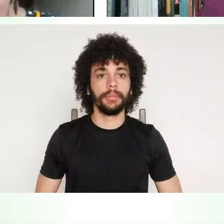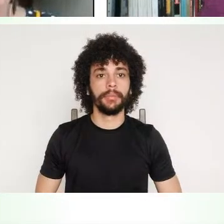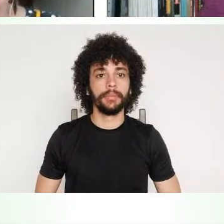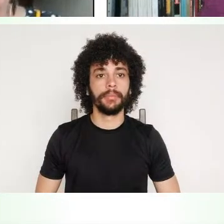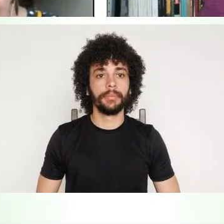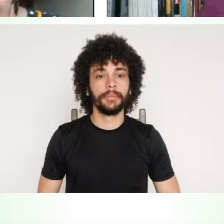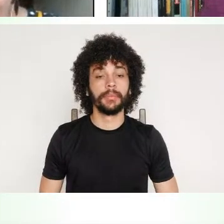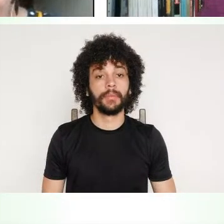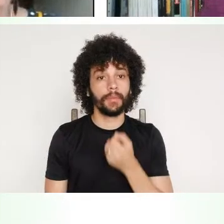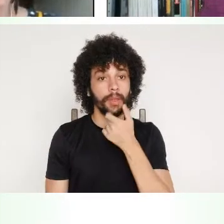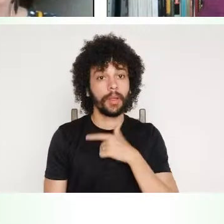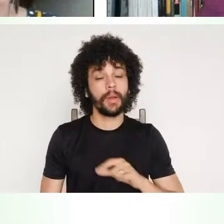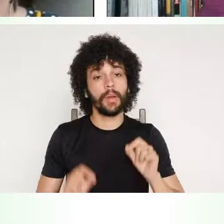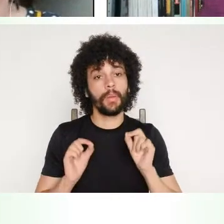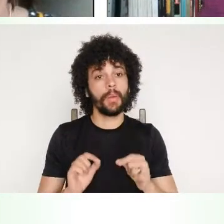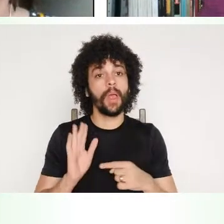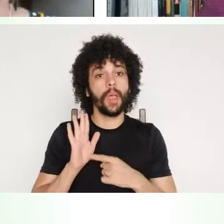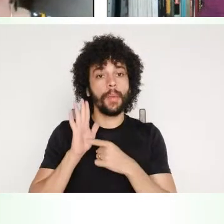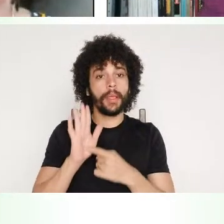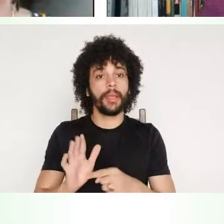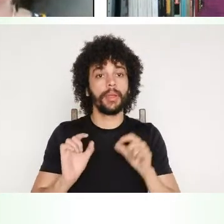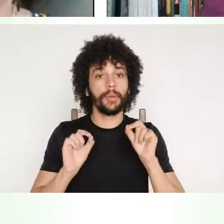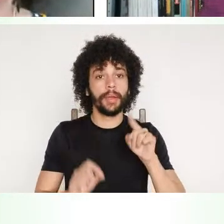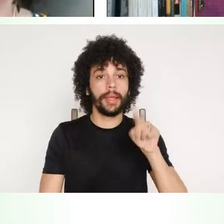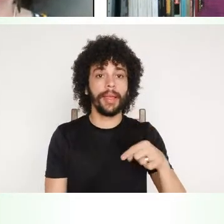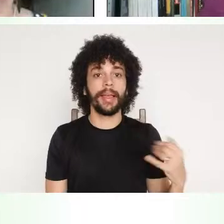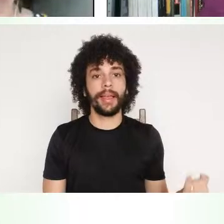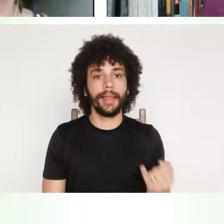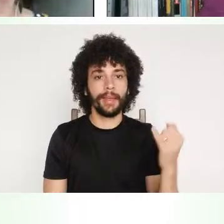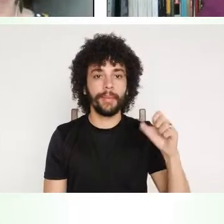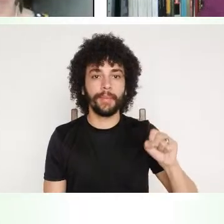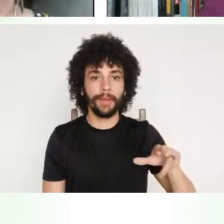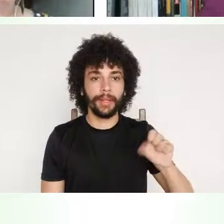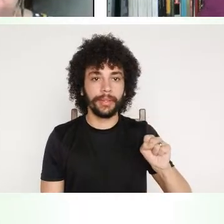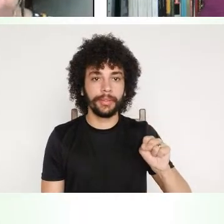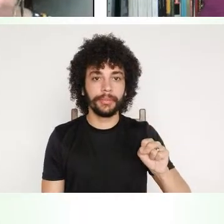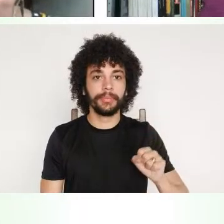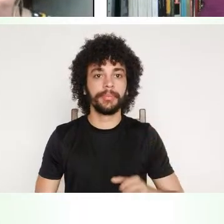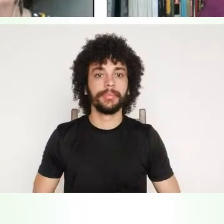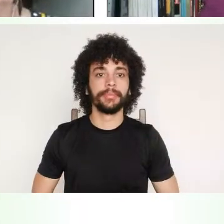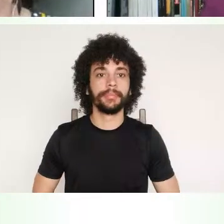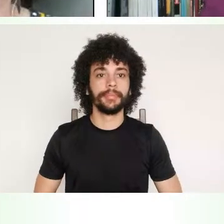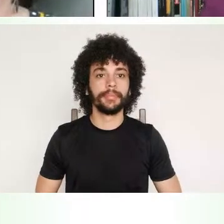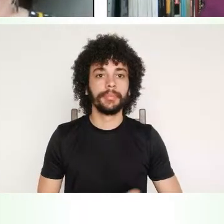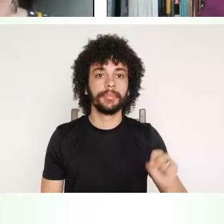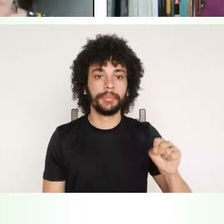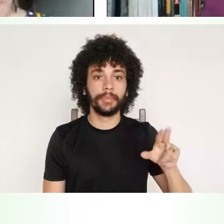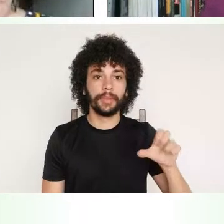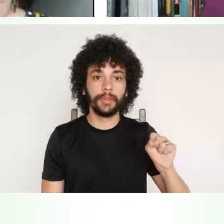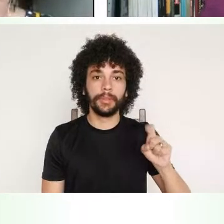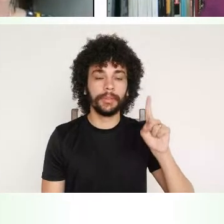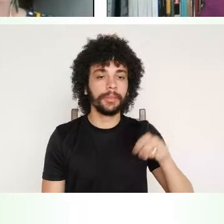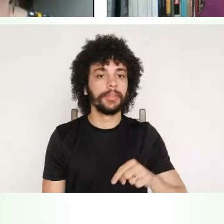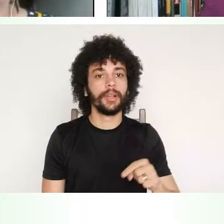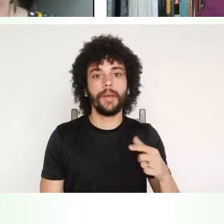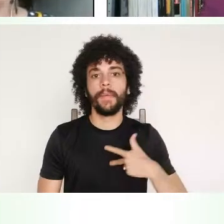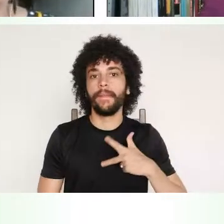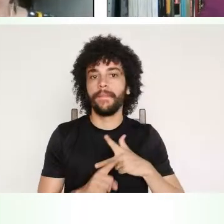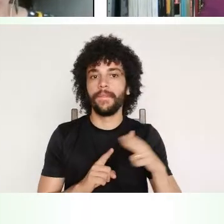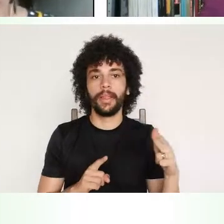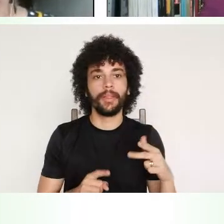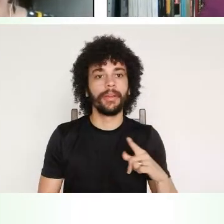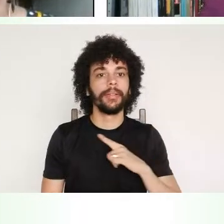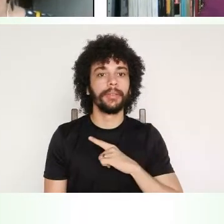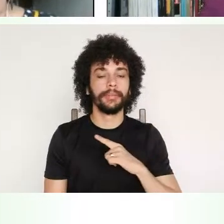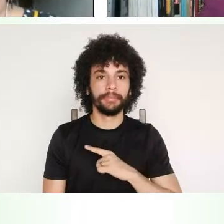pandemia mostrou foi a importância do SUS. O SUS é um grande vitorioso, nós somos